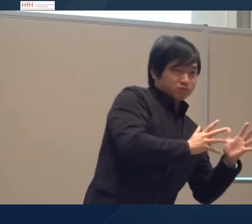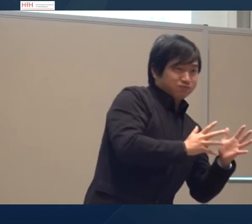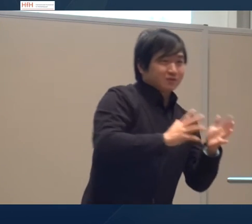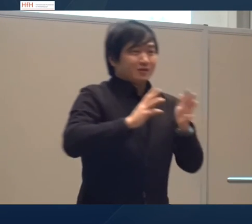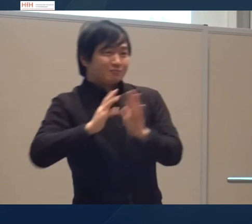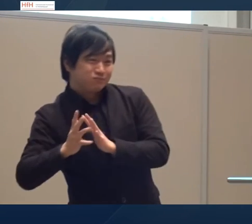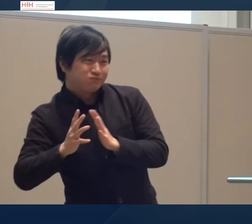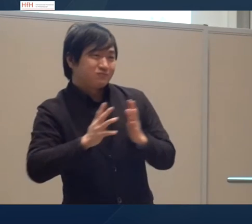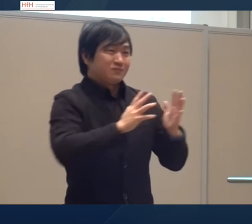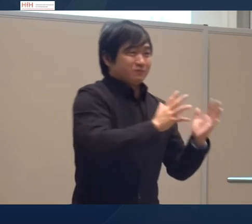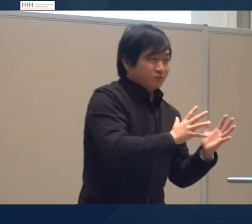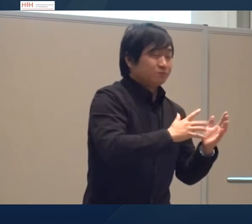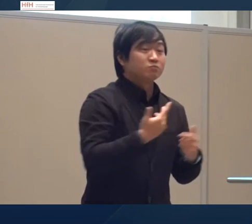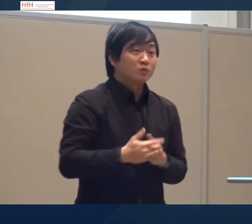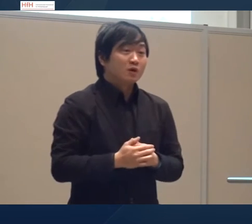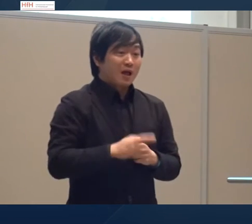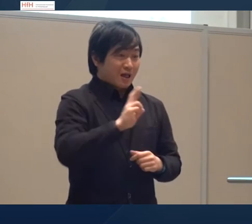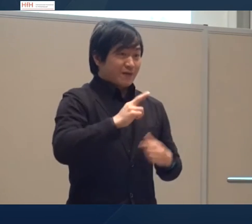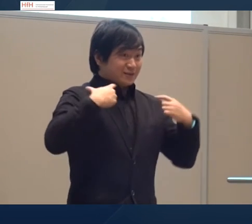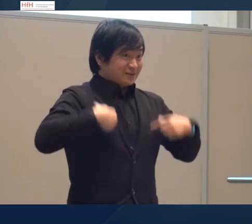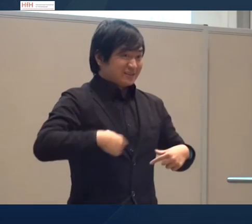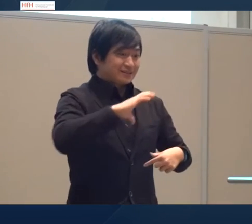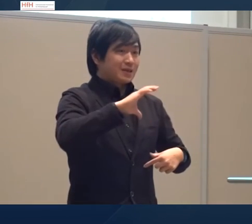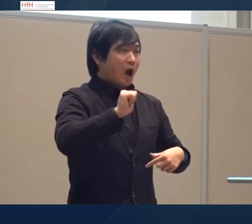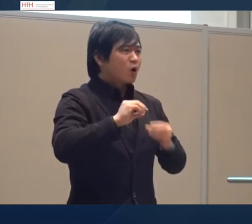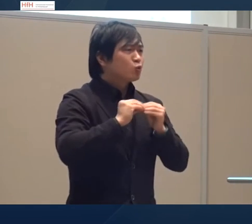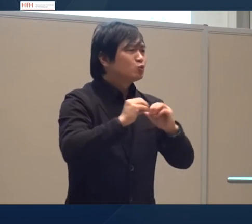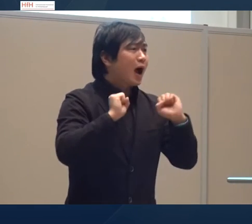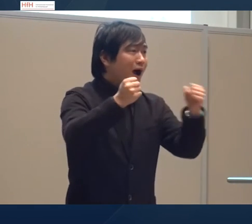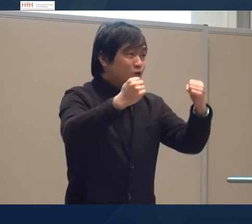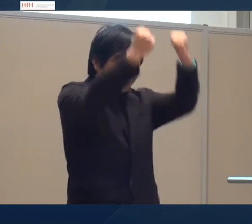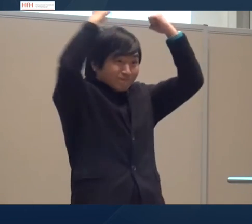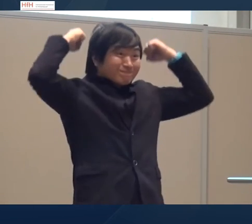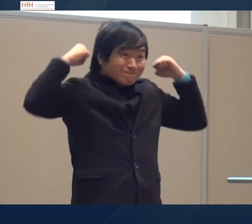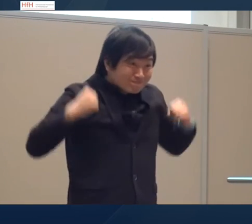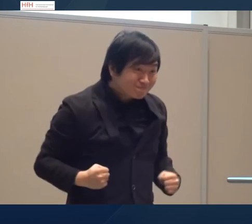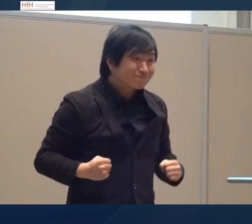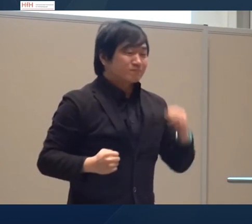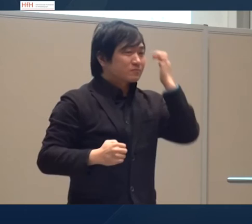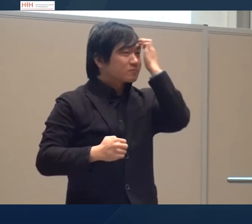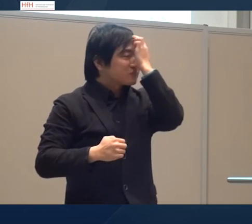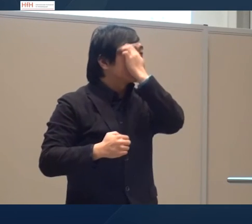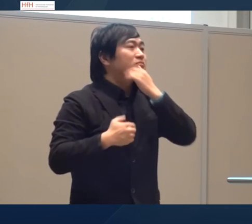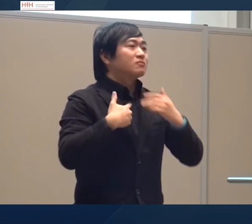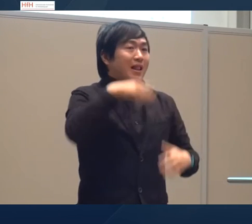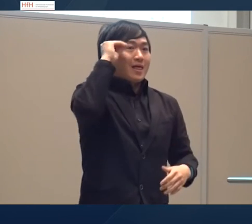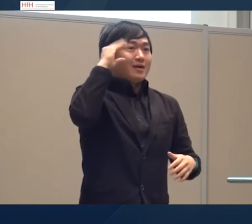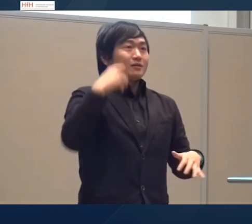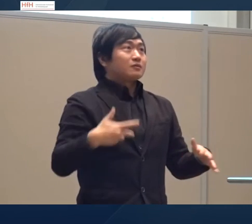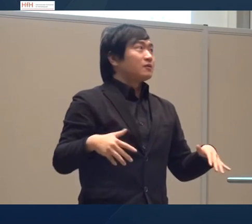Shifting wo ich mich hinwende das ist ganz stark verbunden mit Constructed Action eben die Lernenden